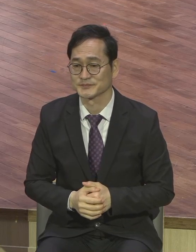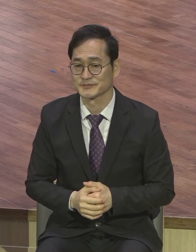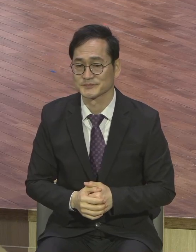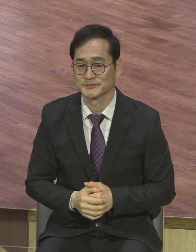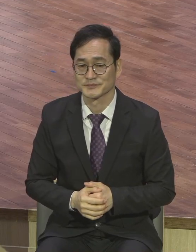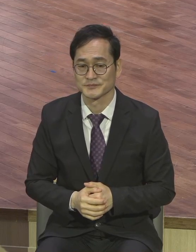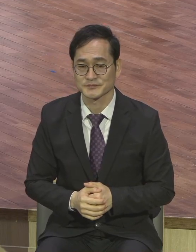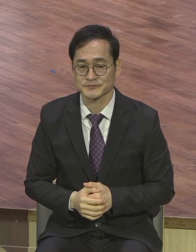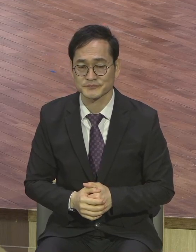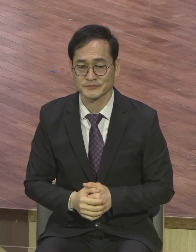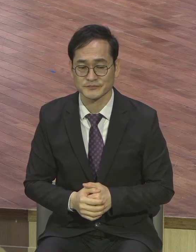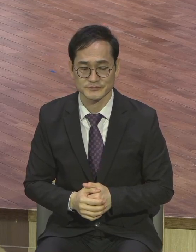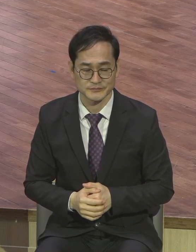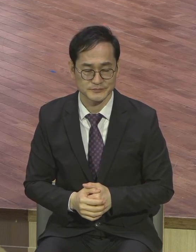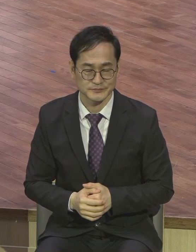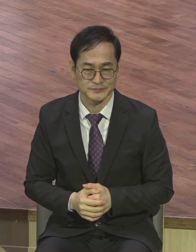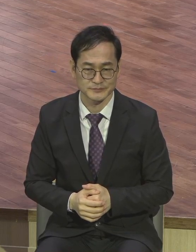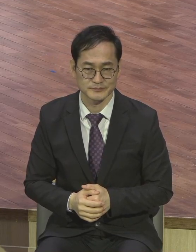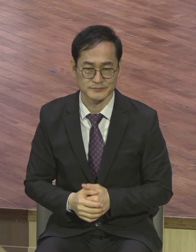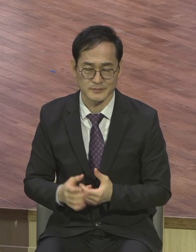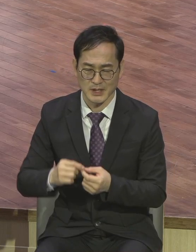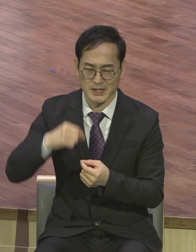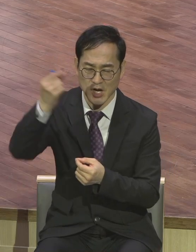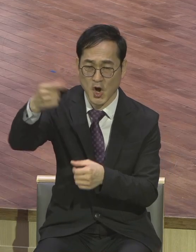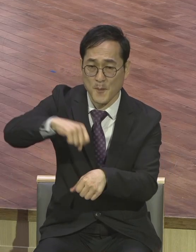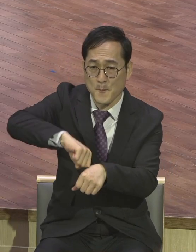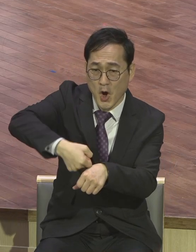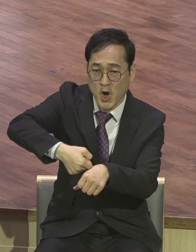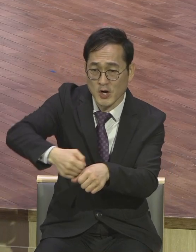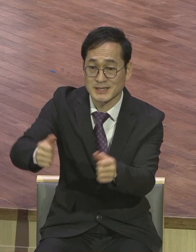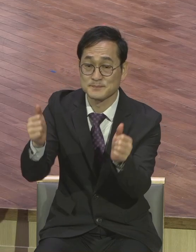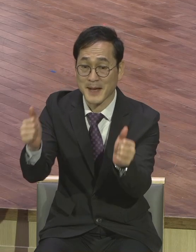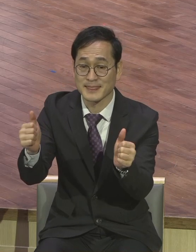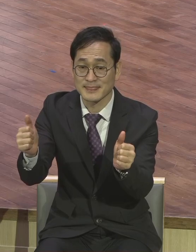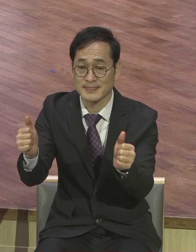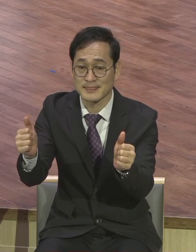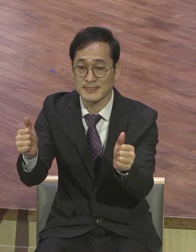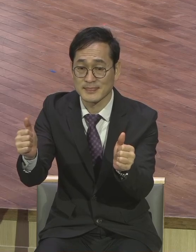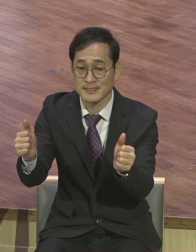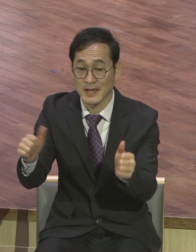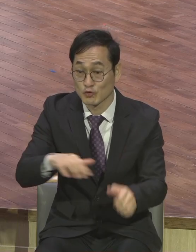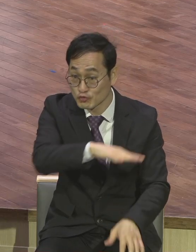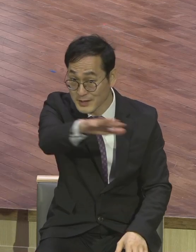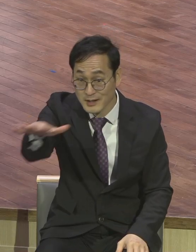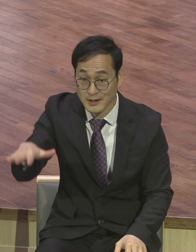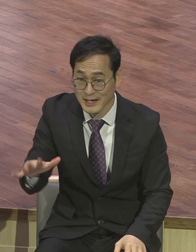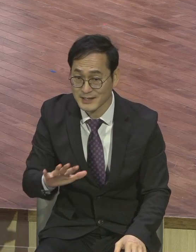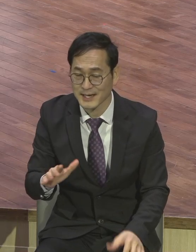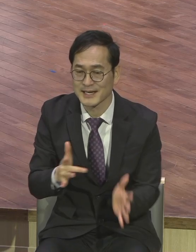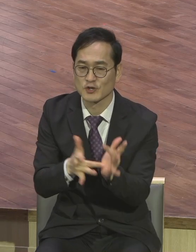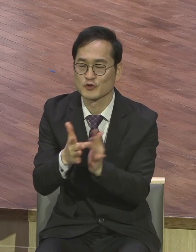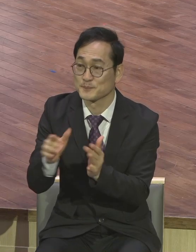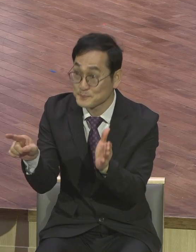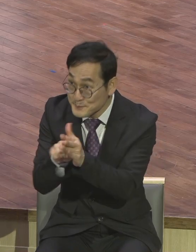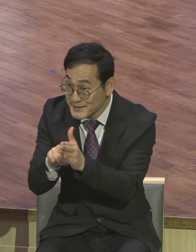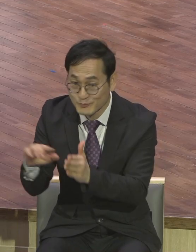영분에 대한 심판에서 우리는 완전 자유를 얻었습니다. 우리는 구원받았습니다. 지금 여기서 말하는